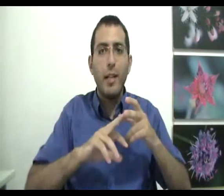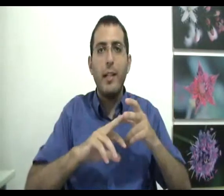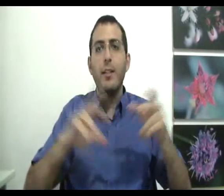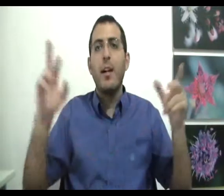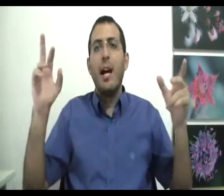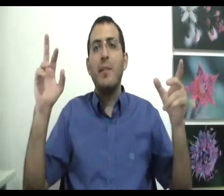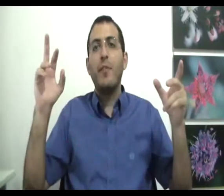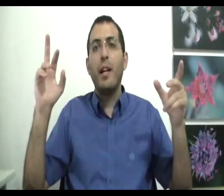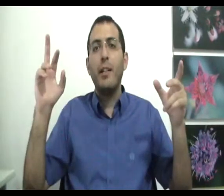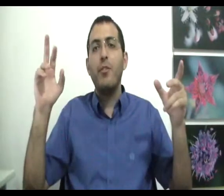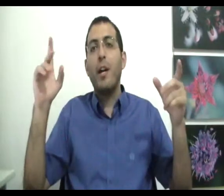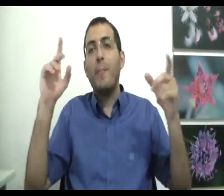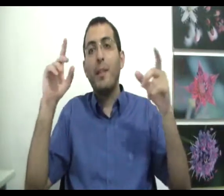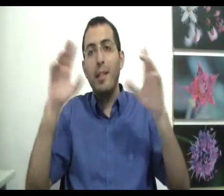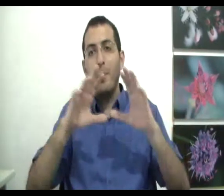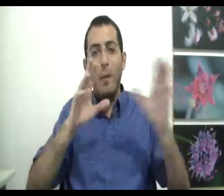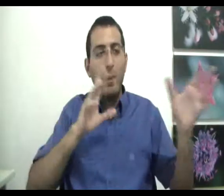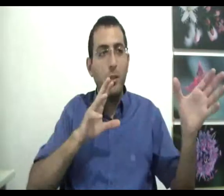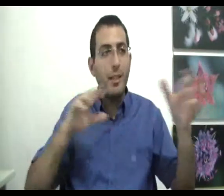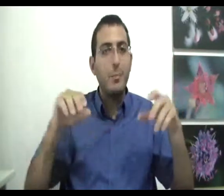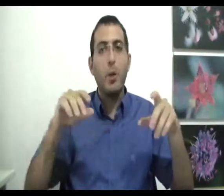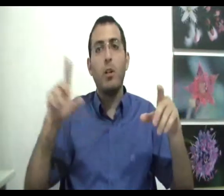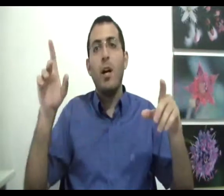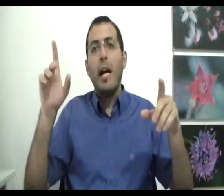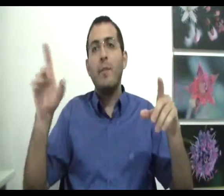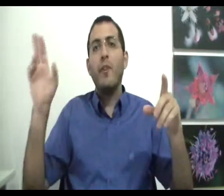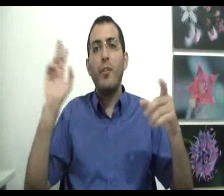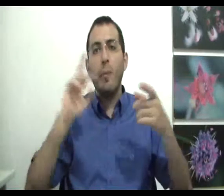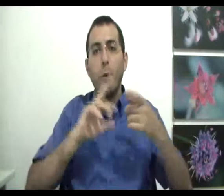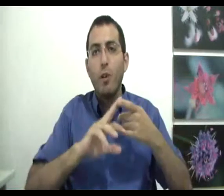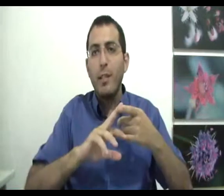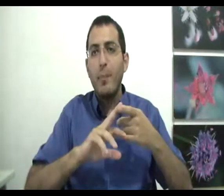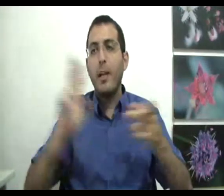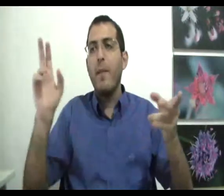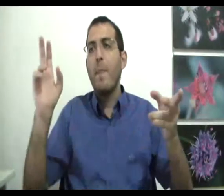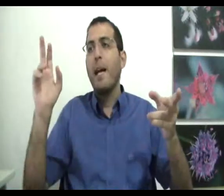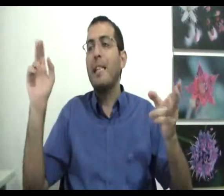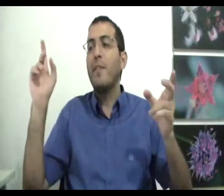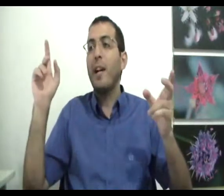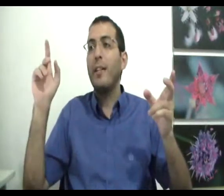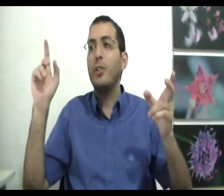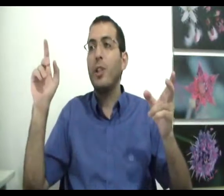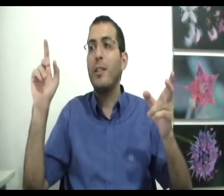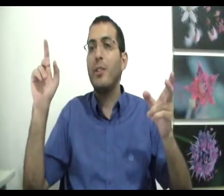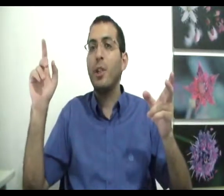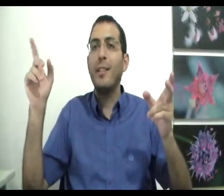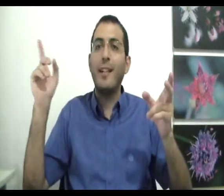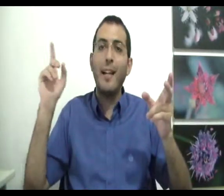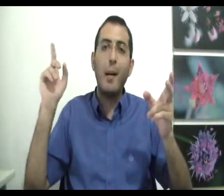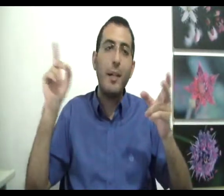ירד, אתה מפחד שזה בעיות הכספיות אתה מפחד שהבריאות שלך תיפגע אתה מפחד שתקרה לך בה